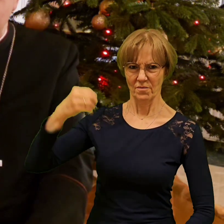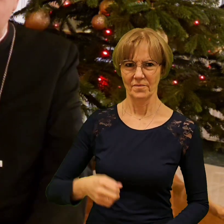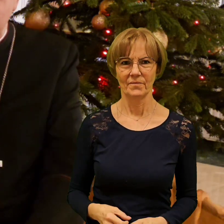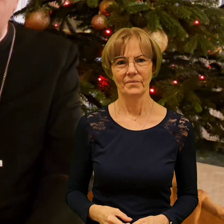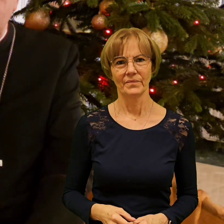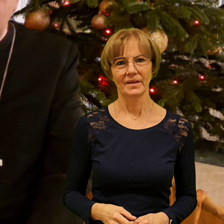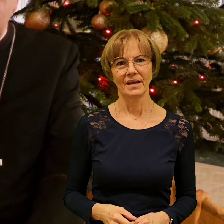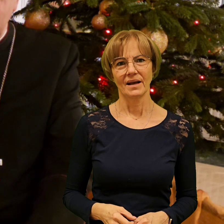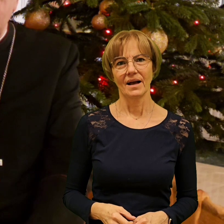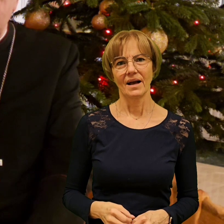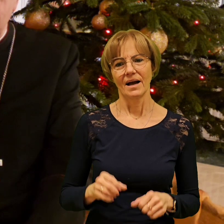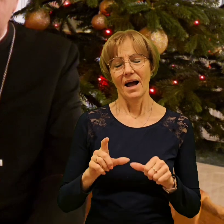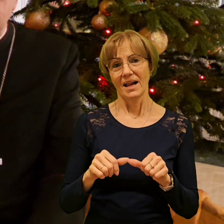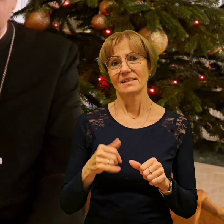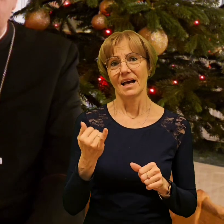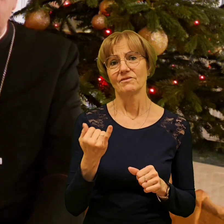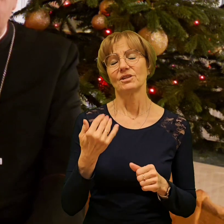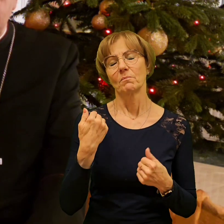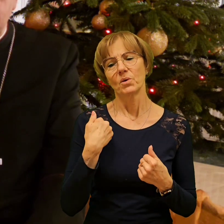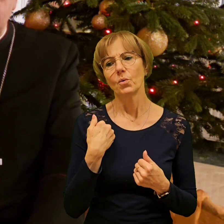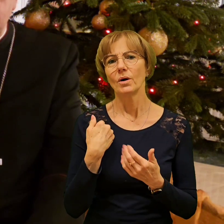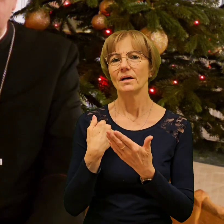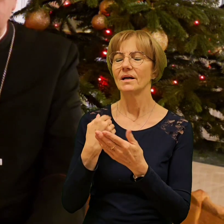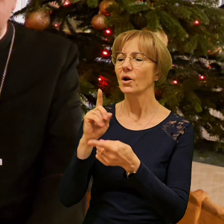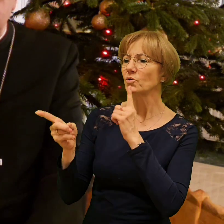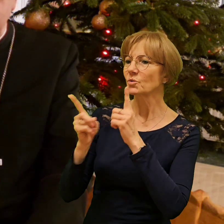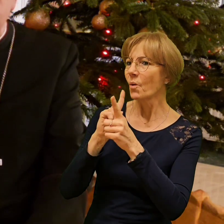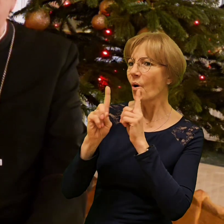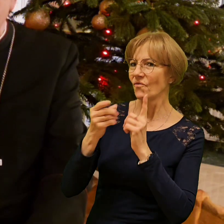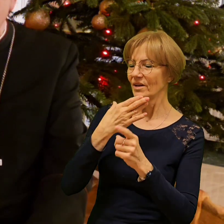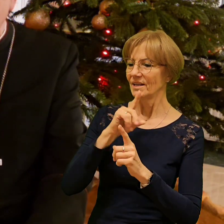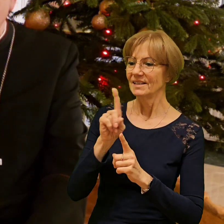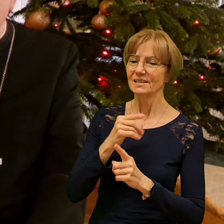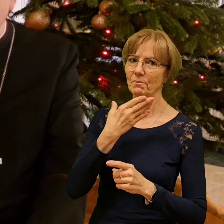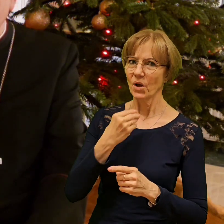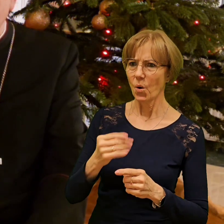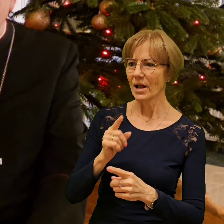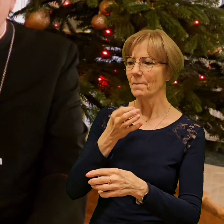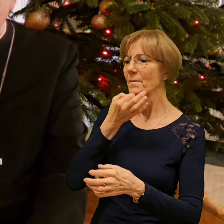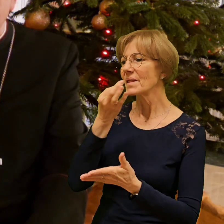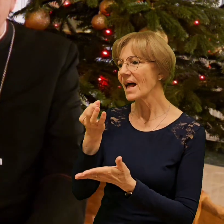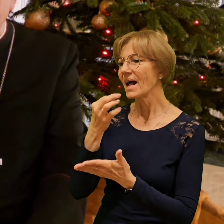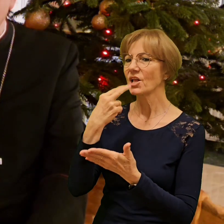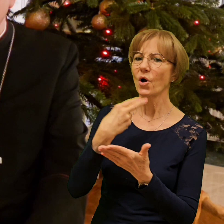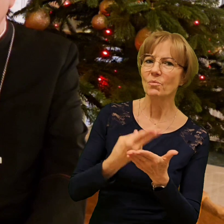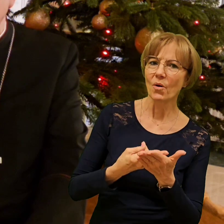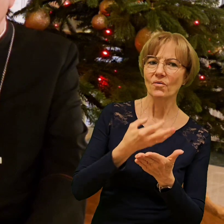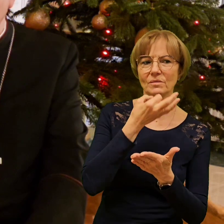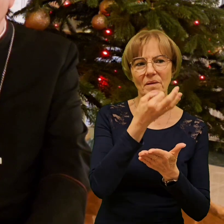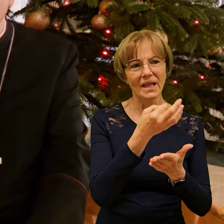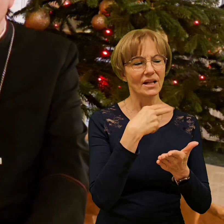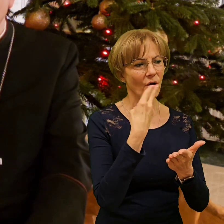więcej sięgał po